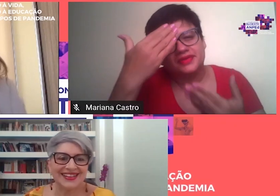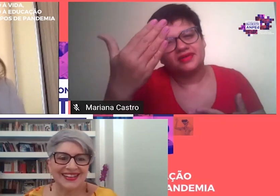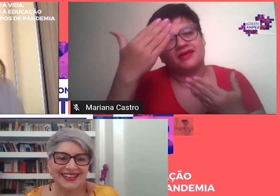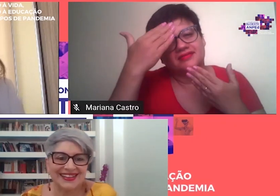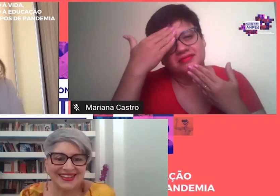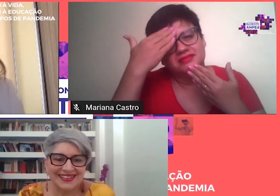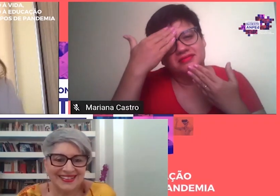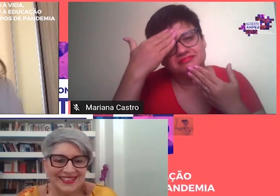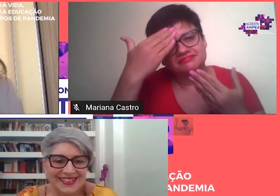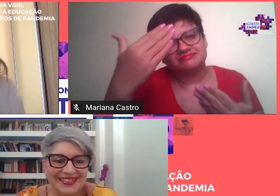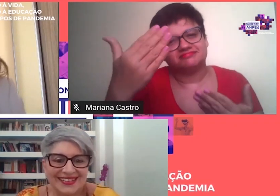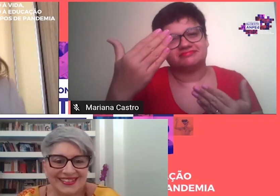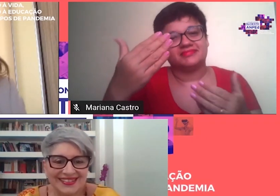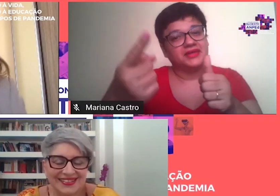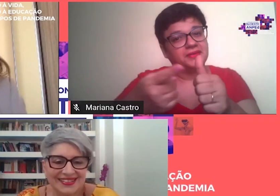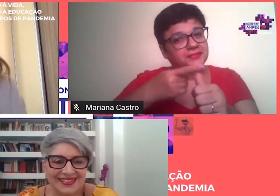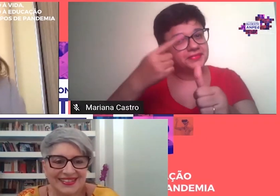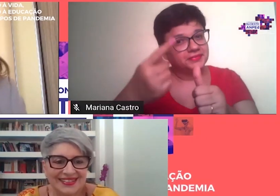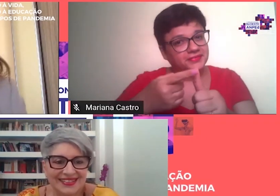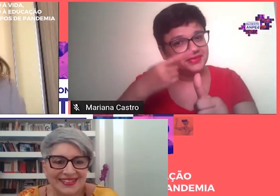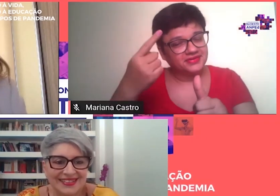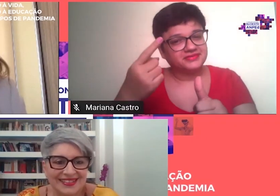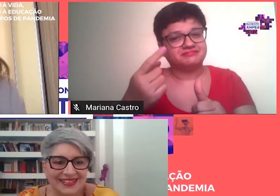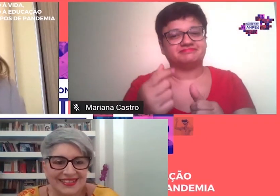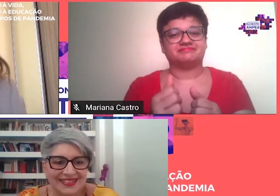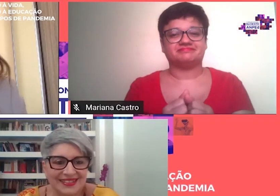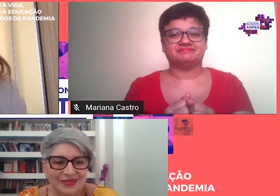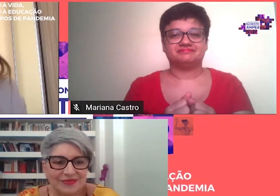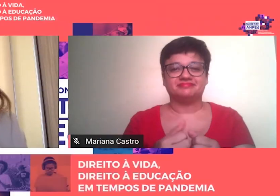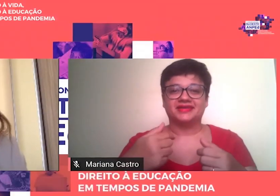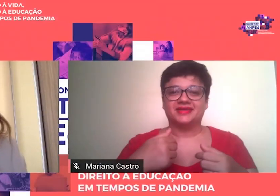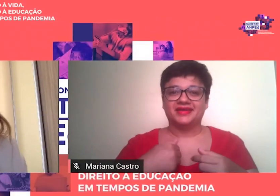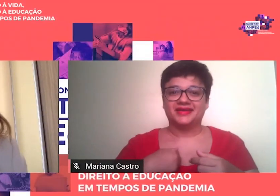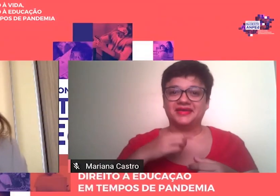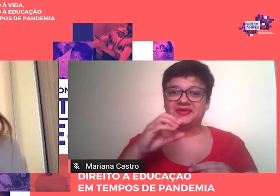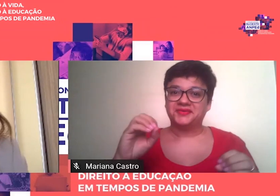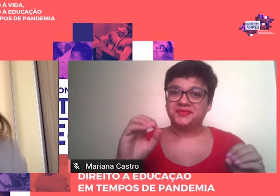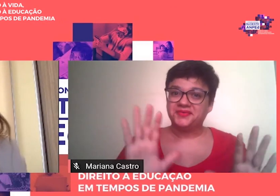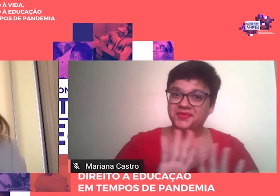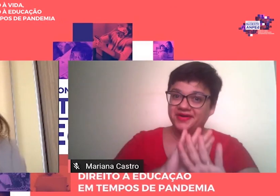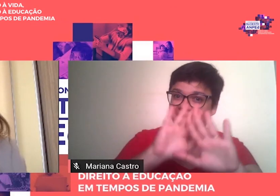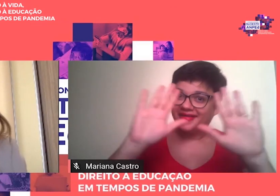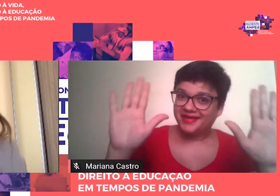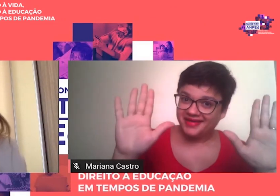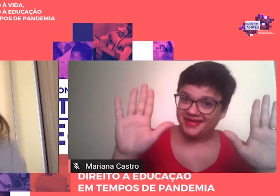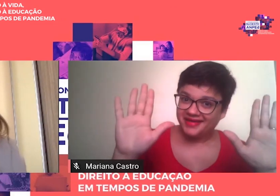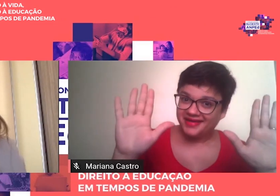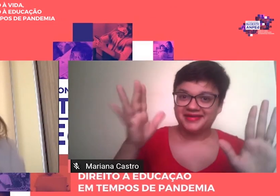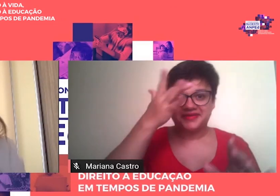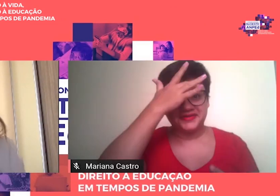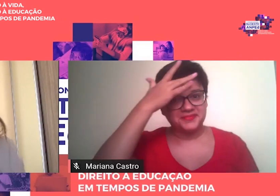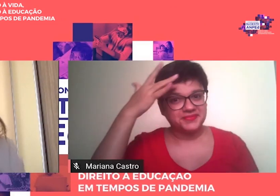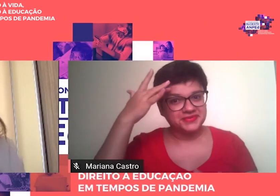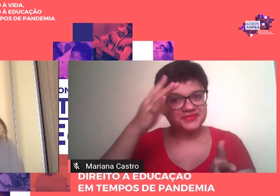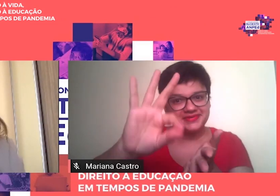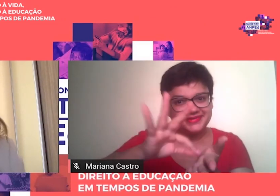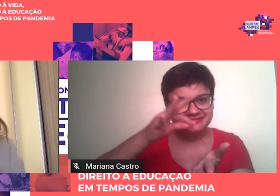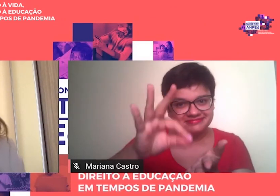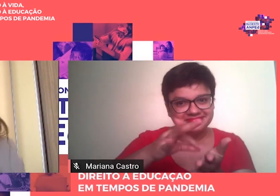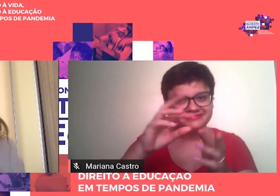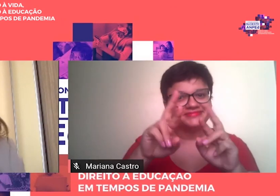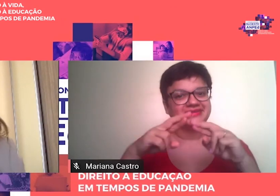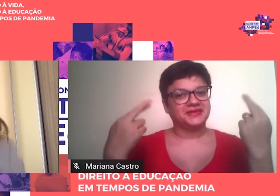Primeiro, um grande olá Para todos os inscritos Na nossa reunião